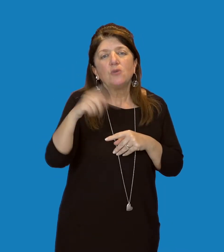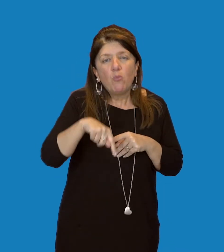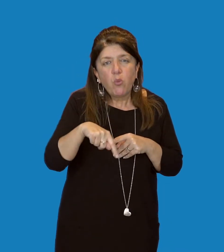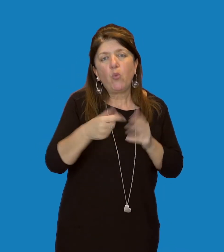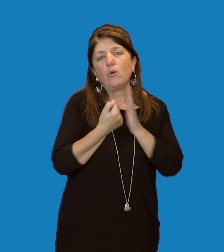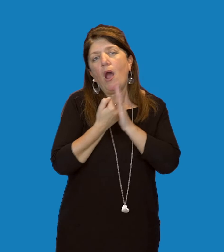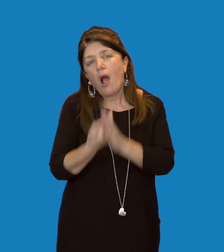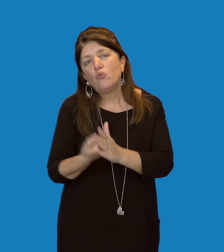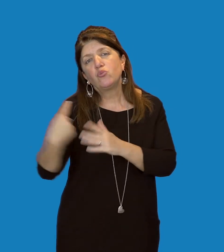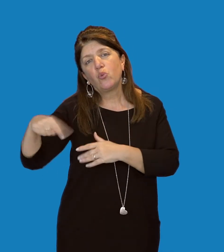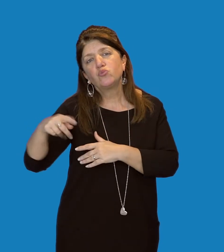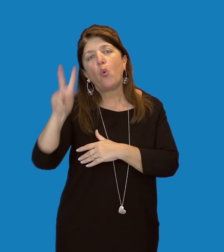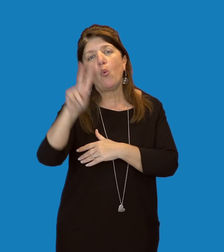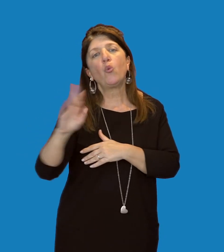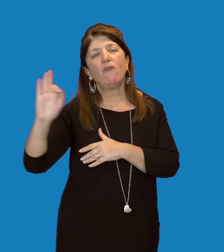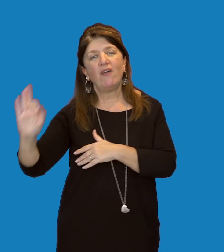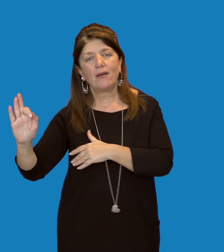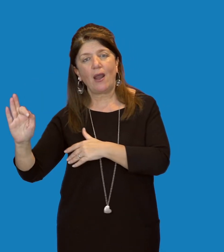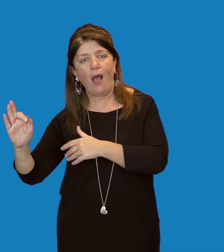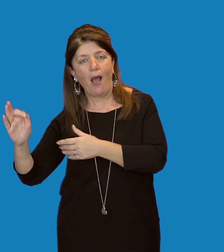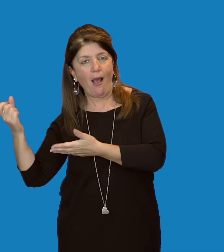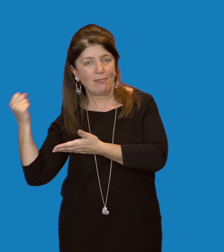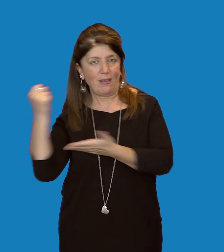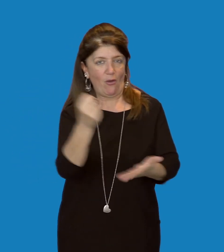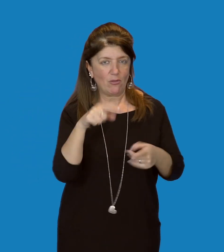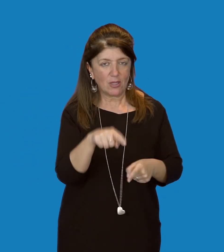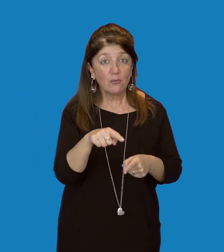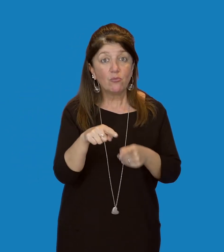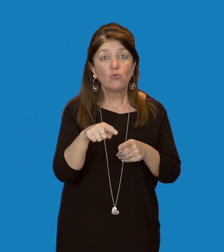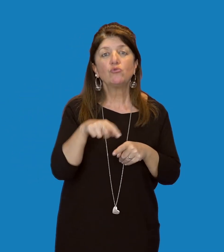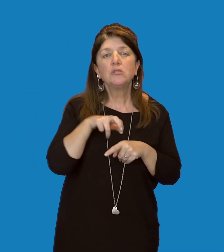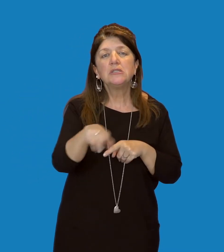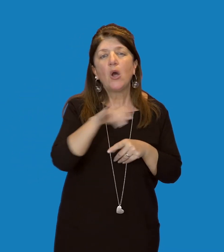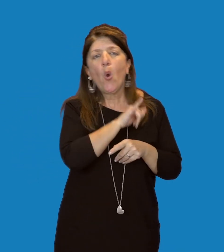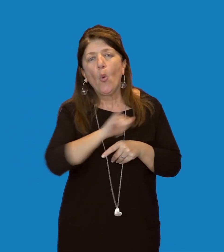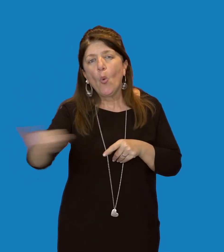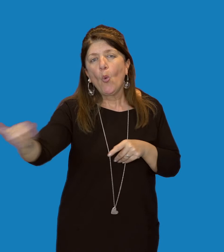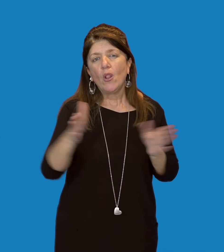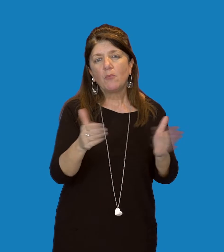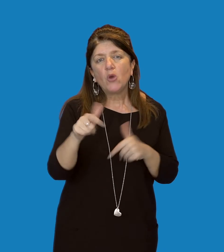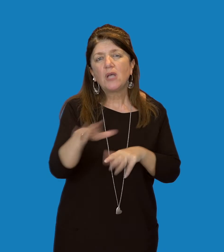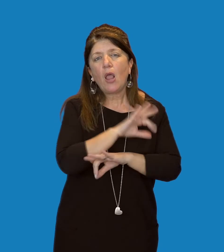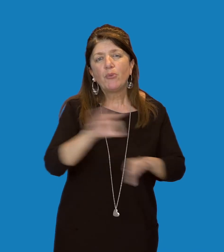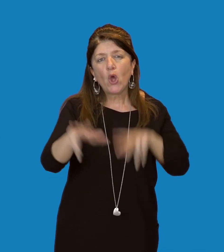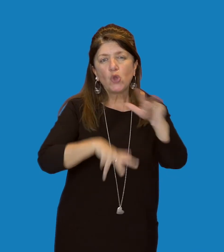Ugo Ferrandi. Un'ultima saletta ospita diverse specie animali tipiche della regione